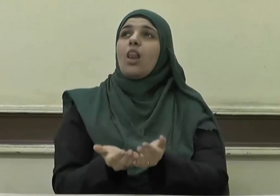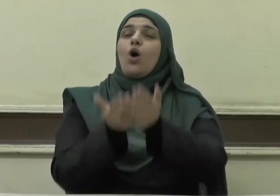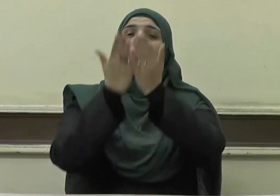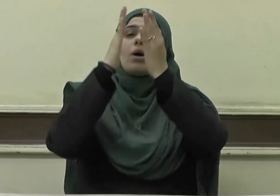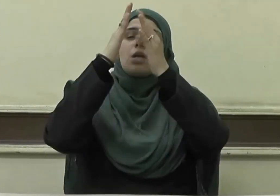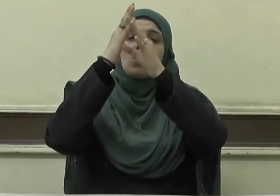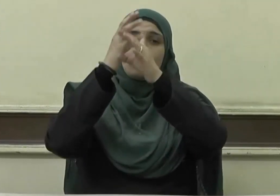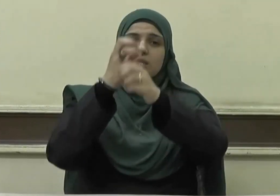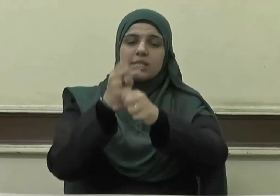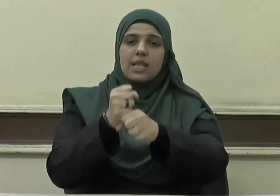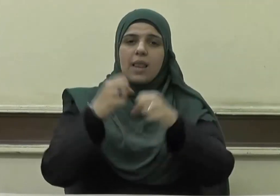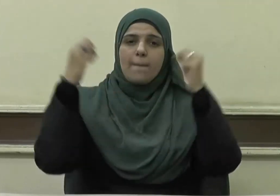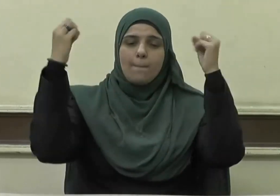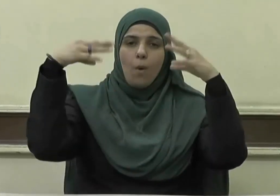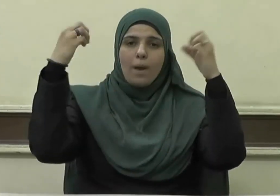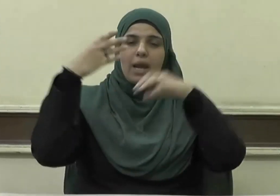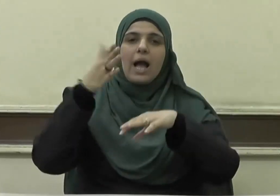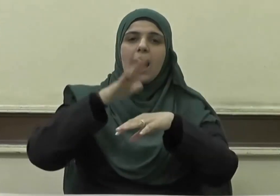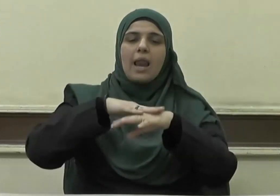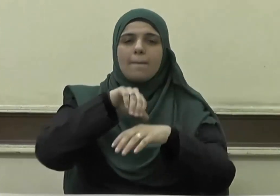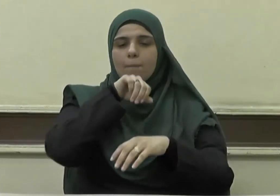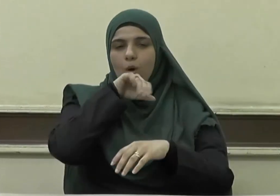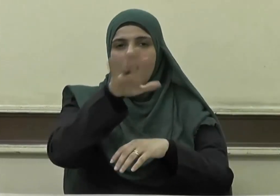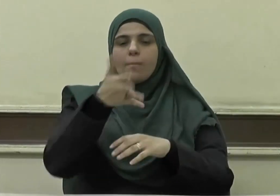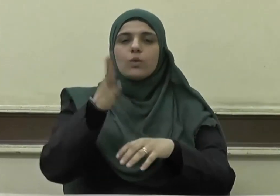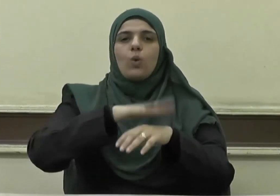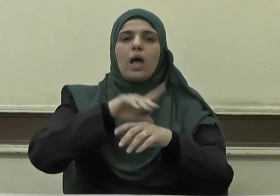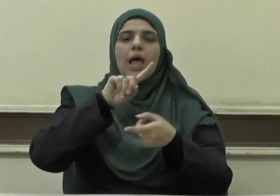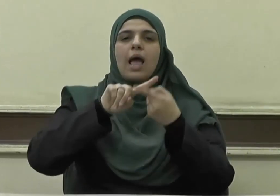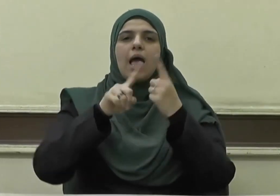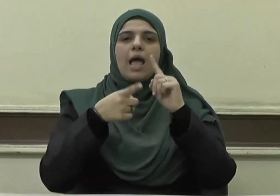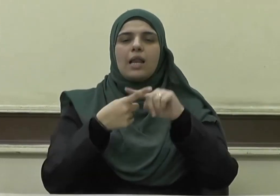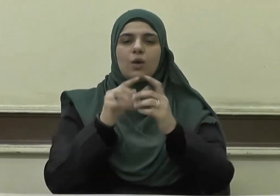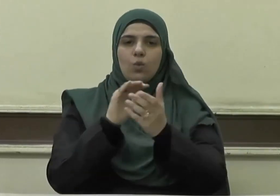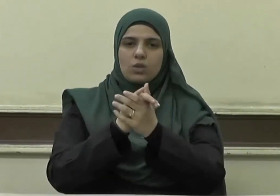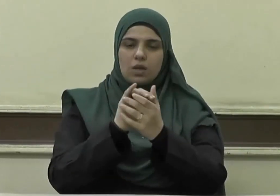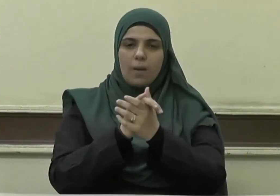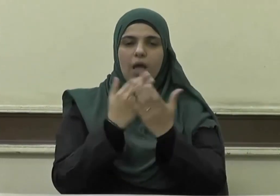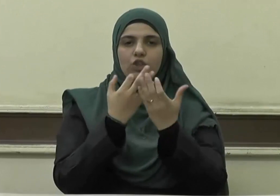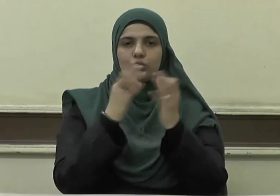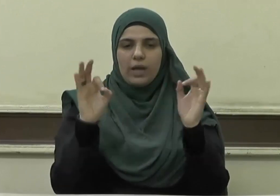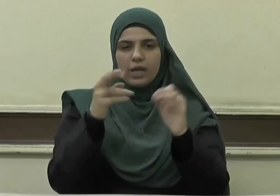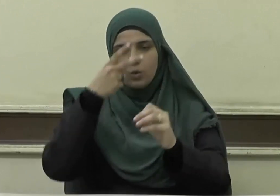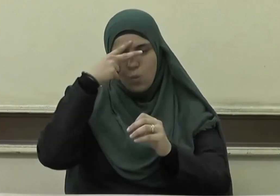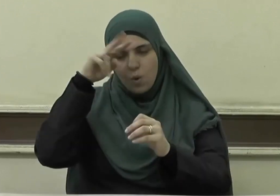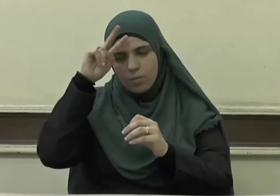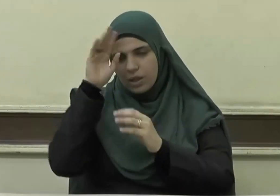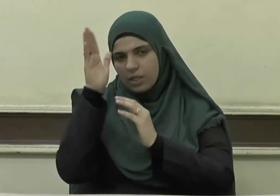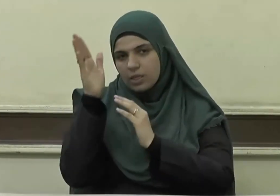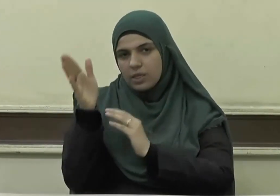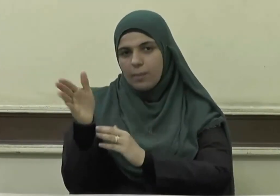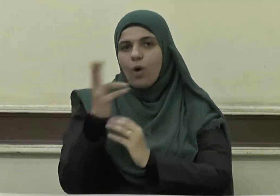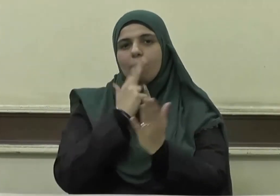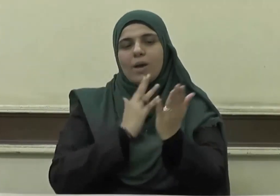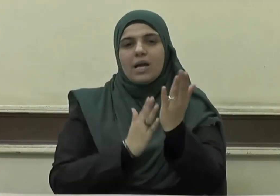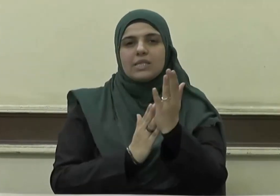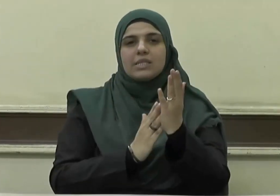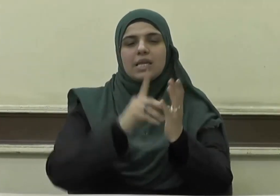وسلم وبارك عليه وعلى آله وصحبه ومن تبعهم بإحسان إلى يوم